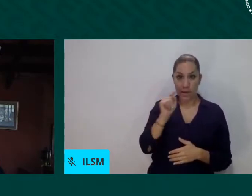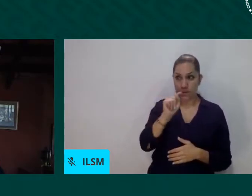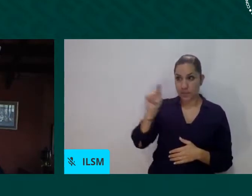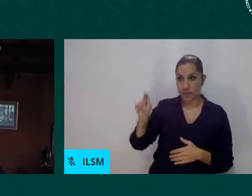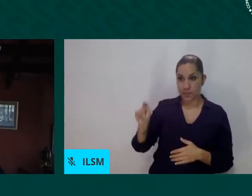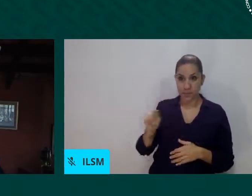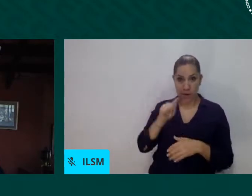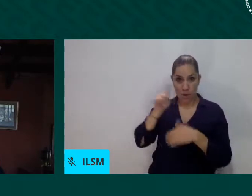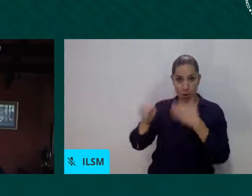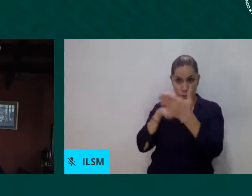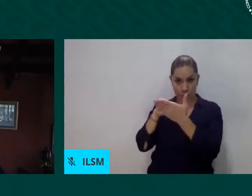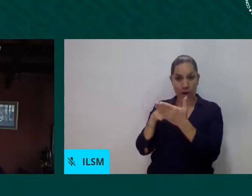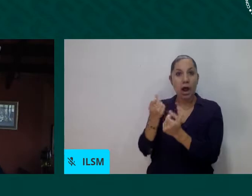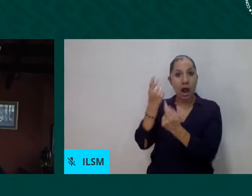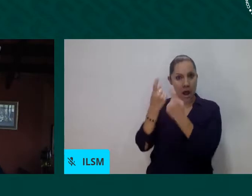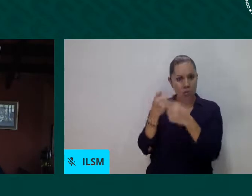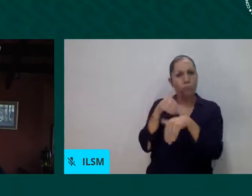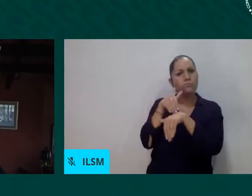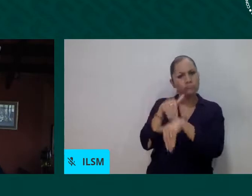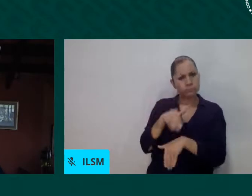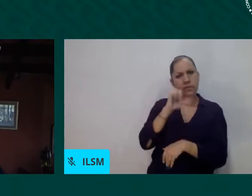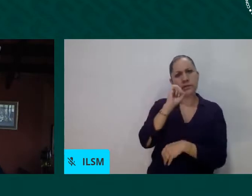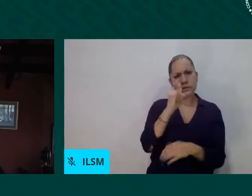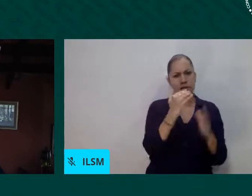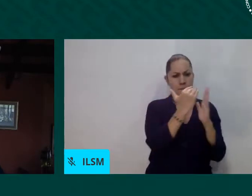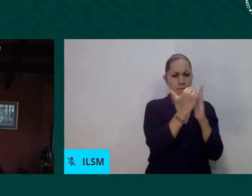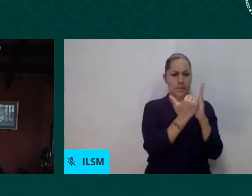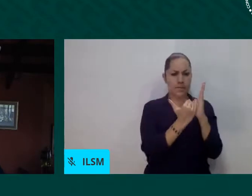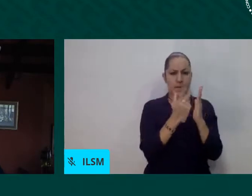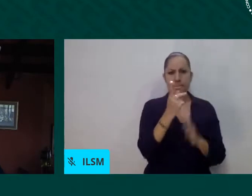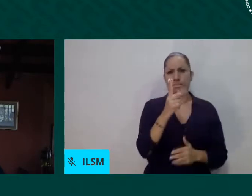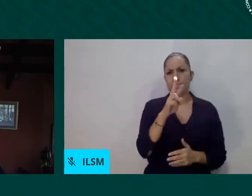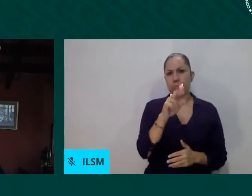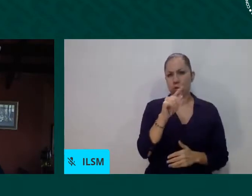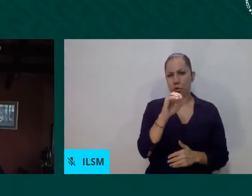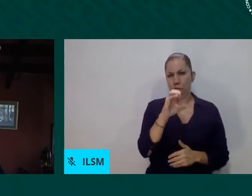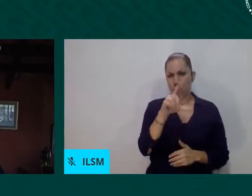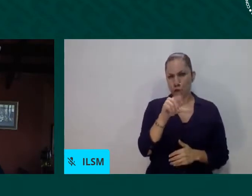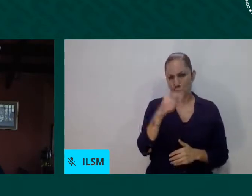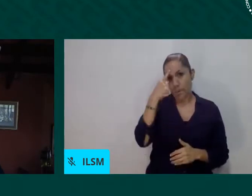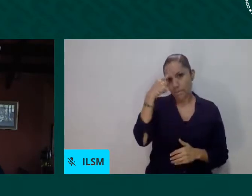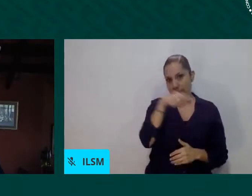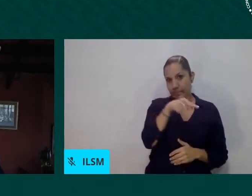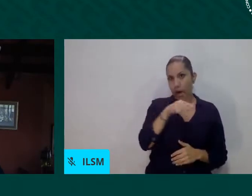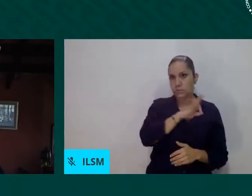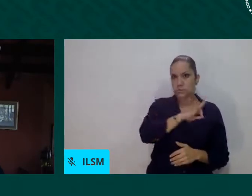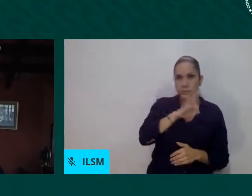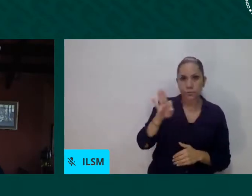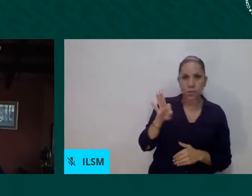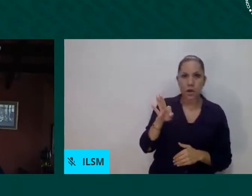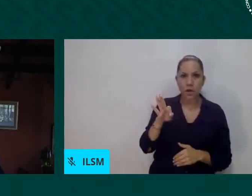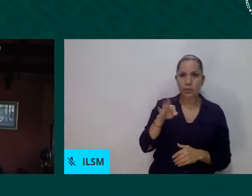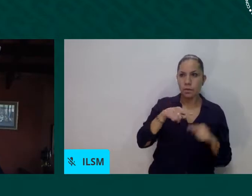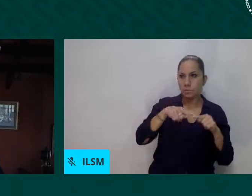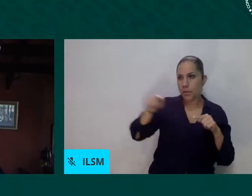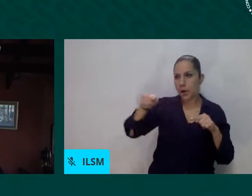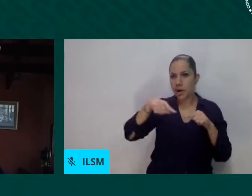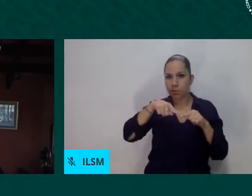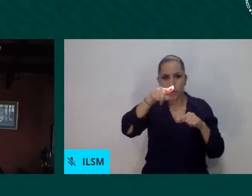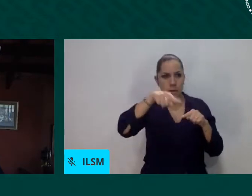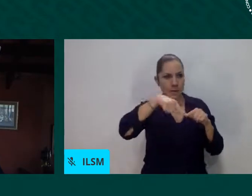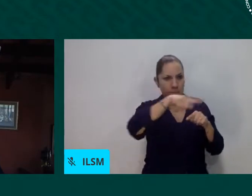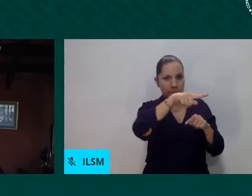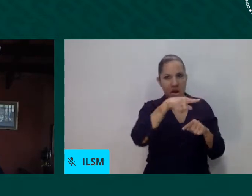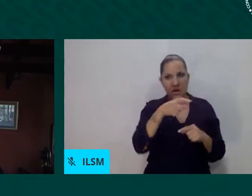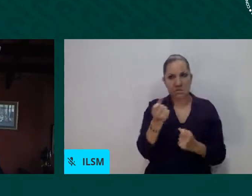traslado, afectando lógicamente, en el caso anterior,